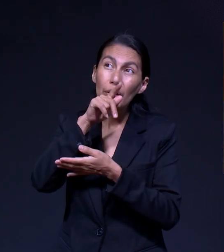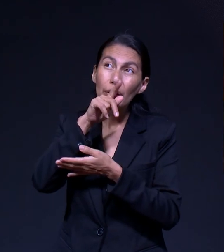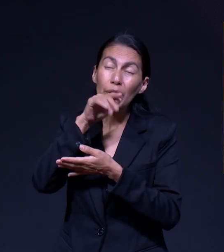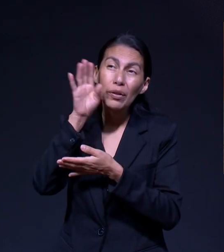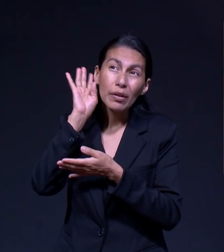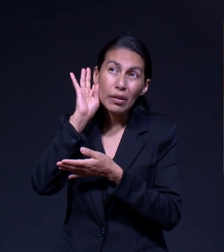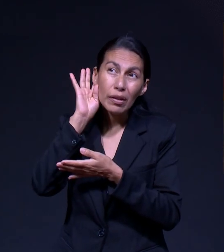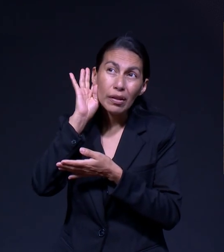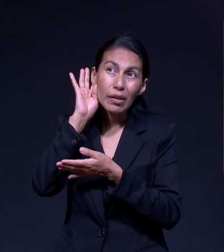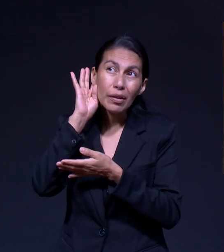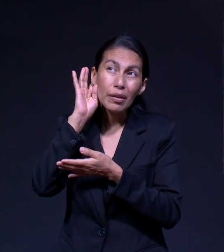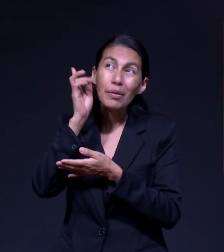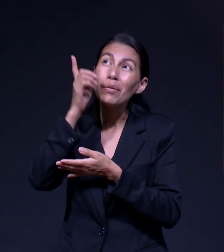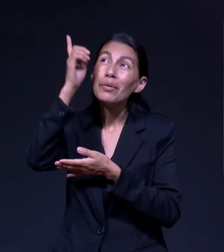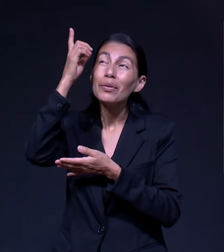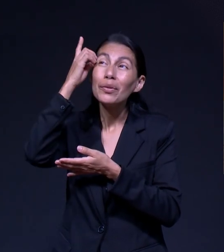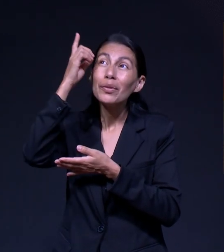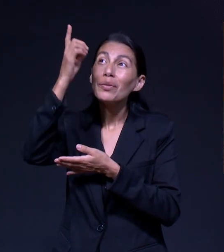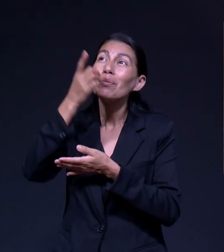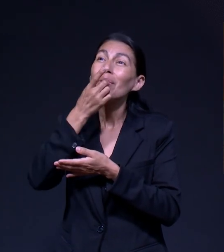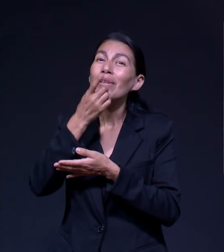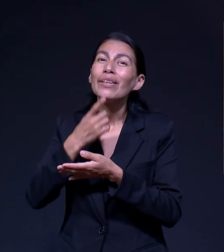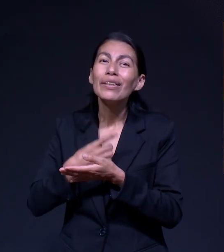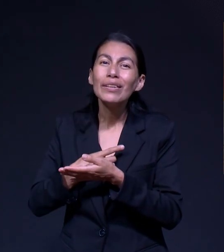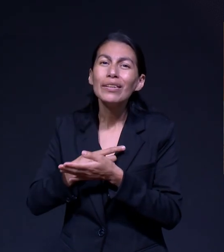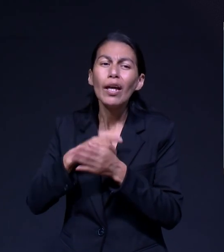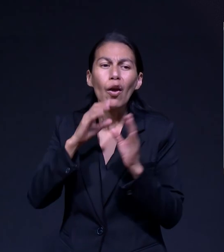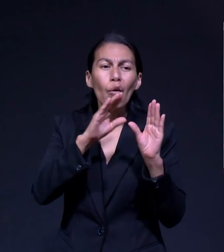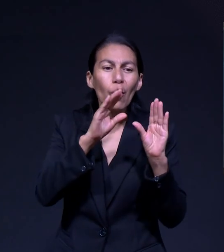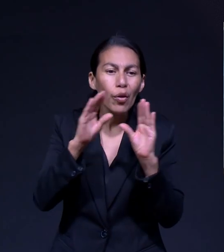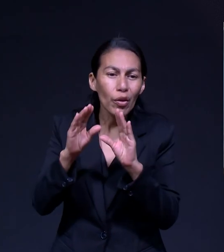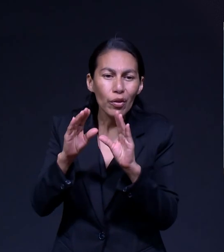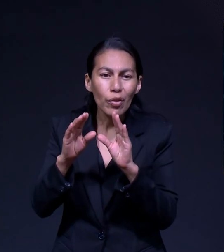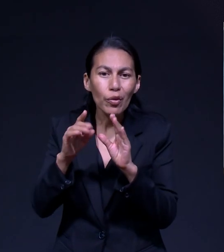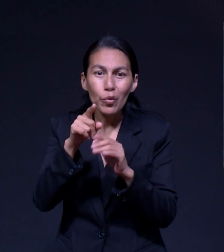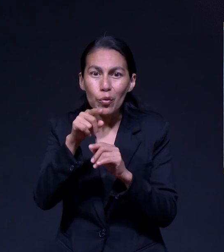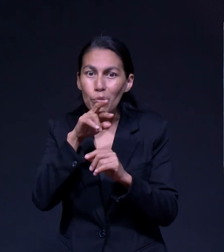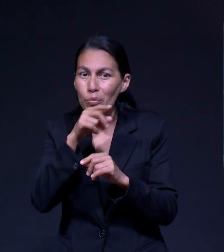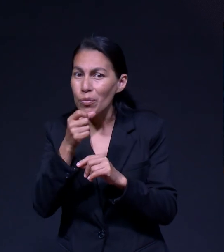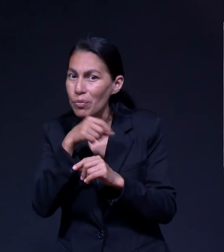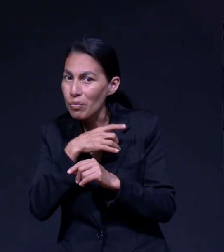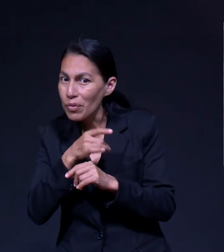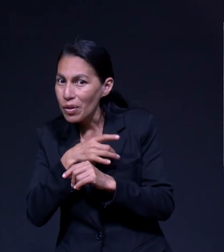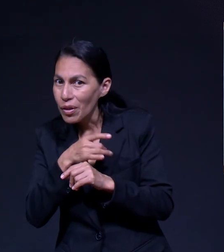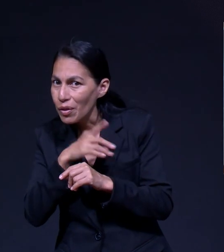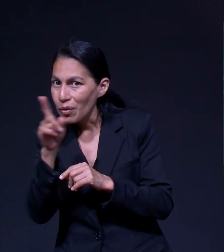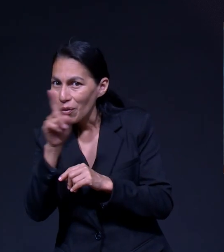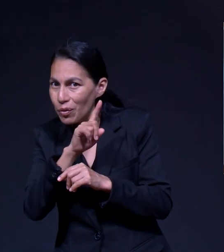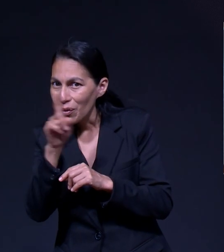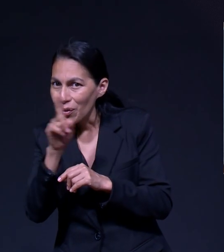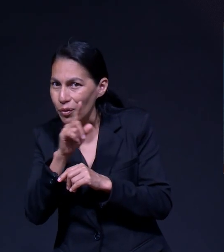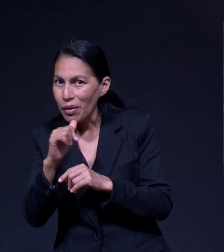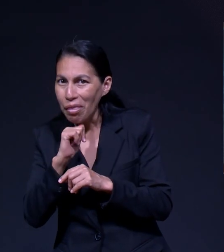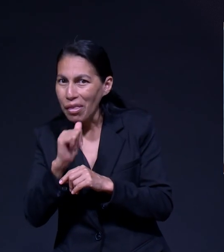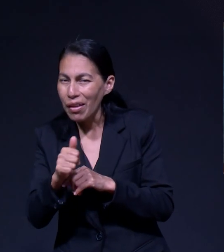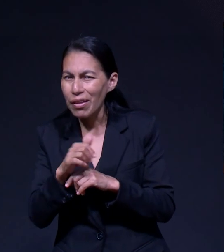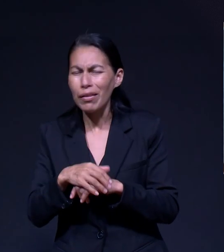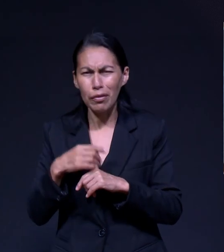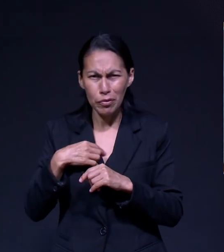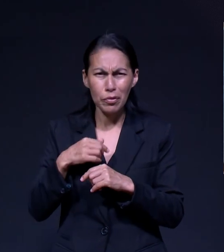cuidándote. Así que no temas. Amén. Qué maravilloso. Gracias, Mariela, por compartir tus experiencias